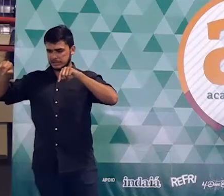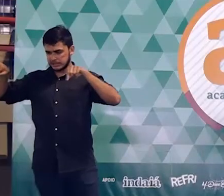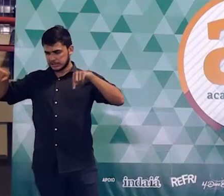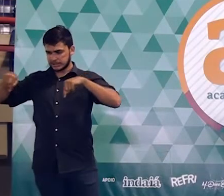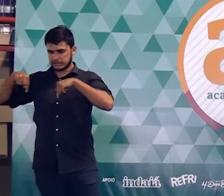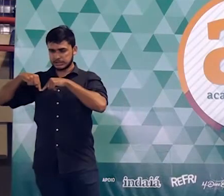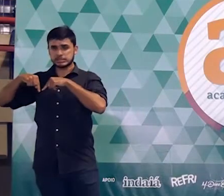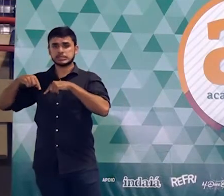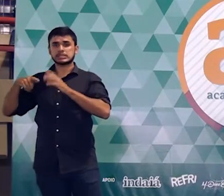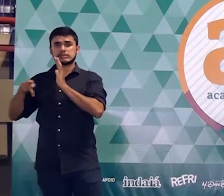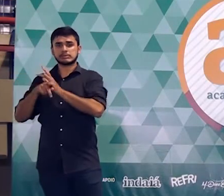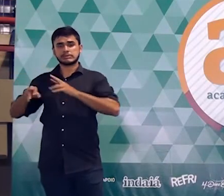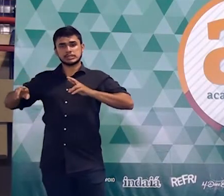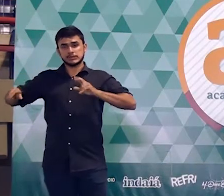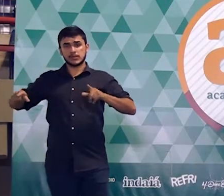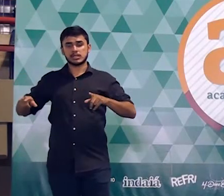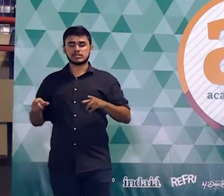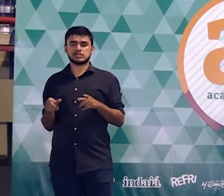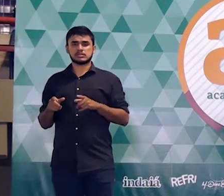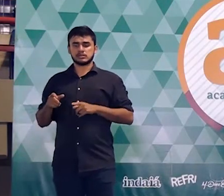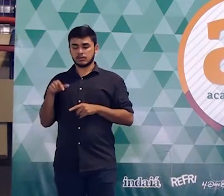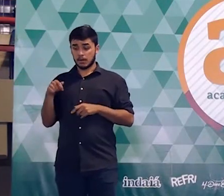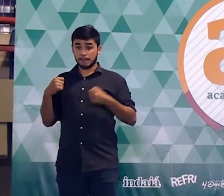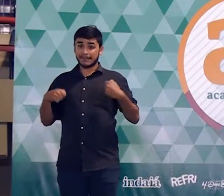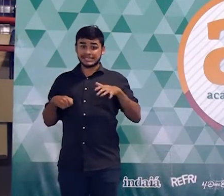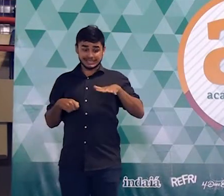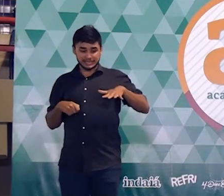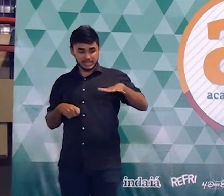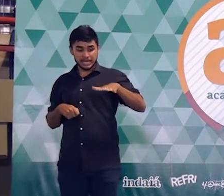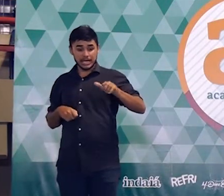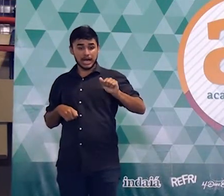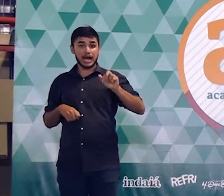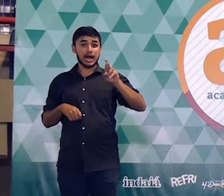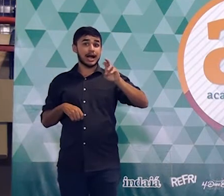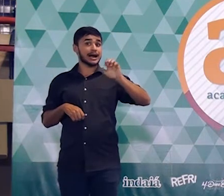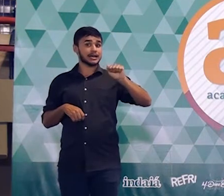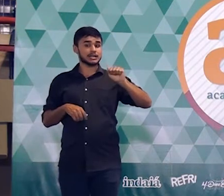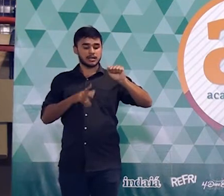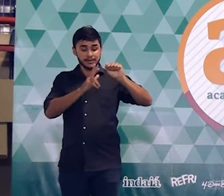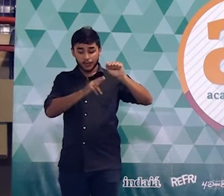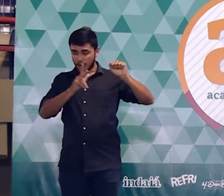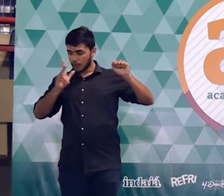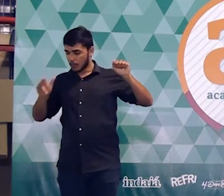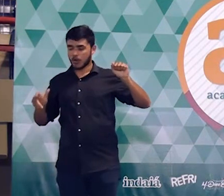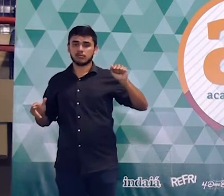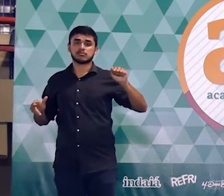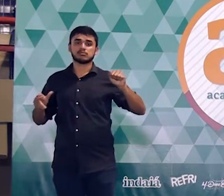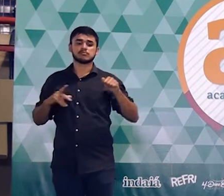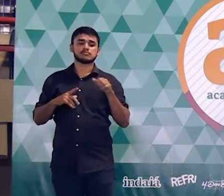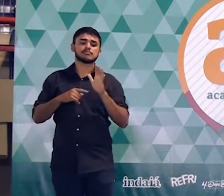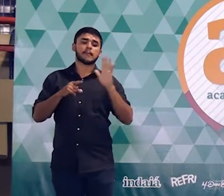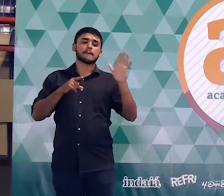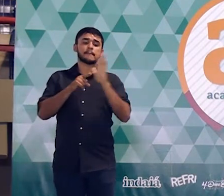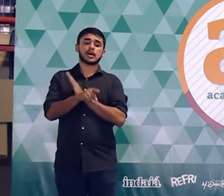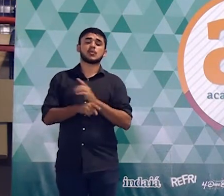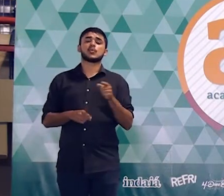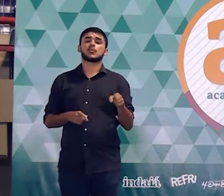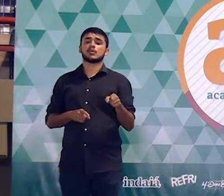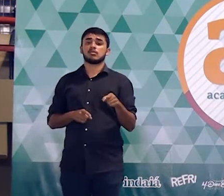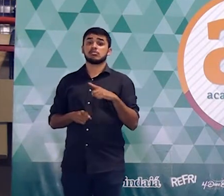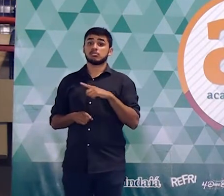o que é que ele pedia lá no começo? Que as áreas deveriam ser o quê? Iguais. E o que é que o anunciado dessa questão diz?